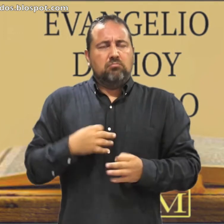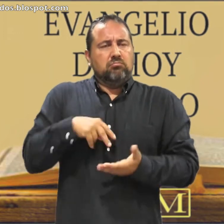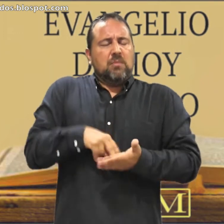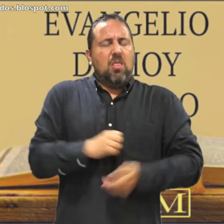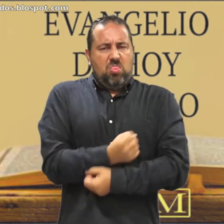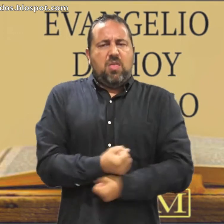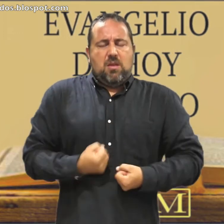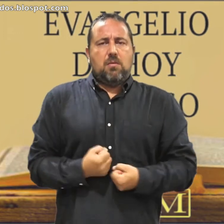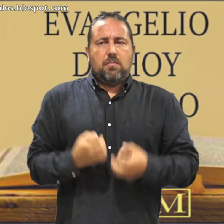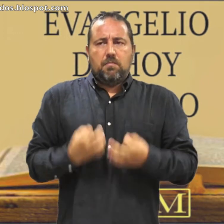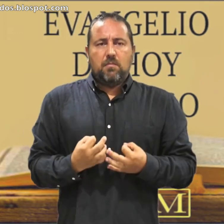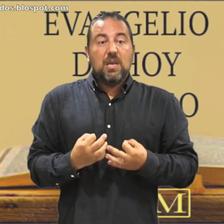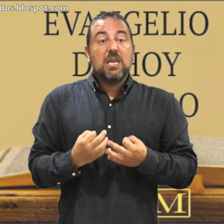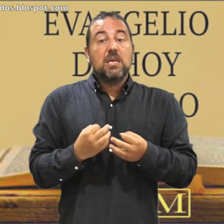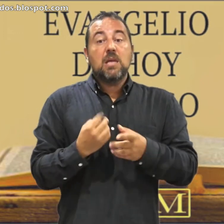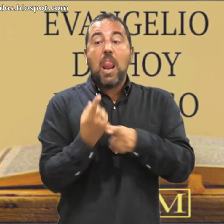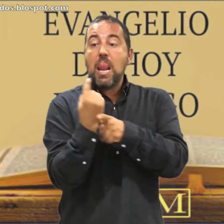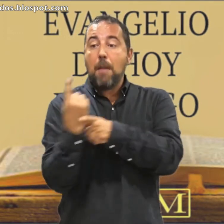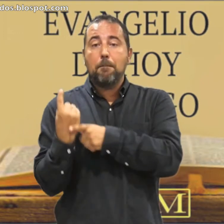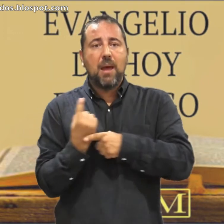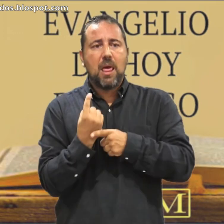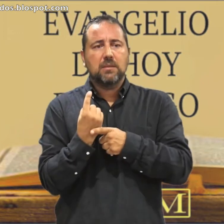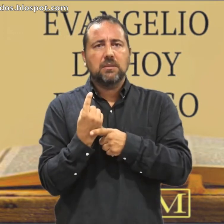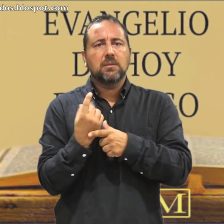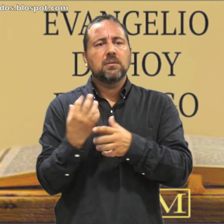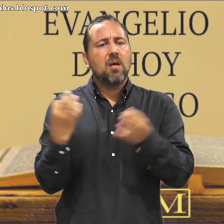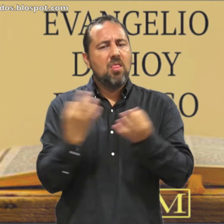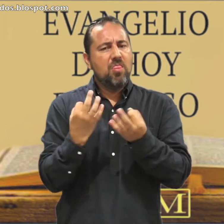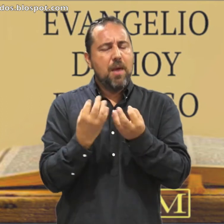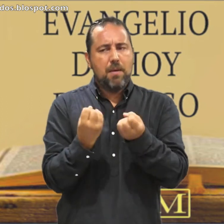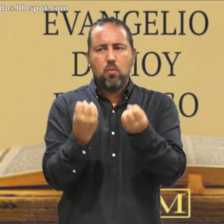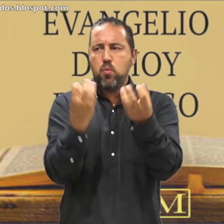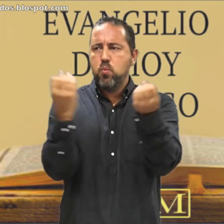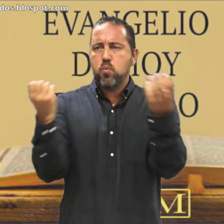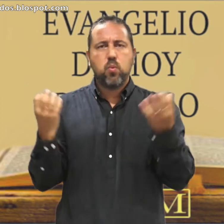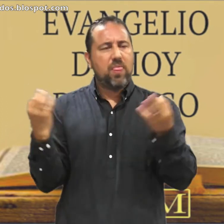Ceñida Vuestra cintura Y encendidas Las lámparas